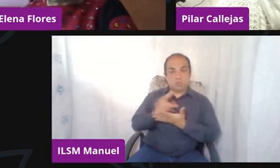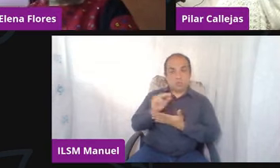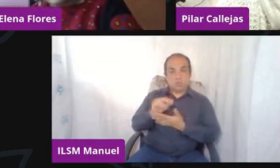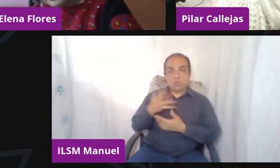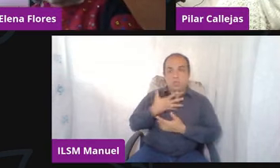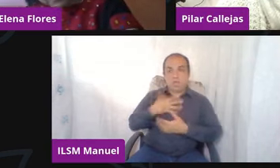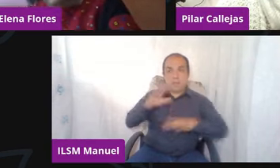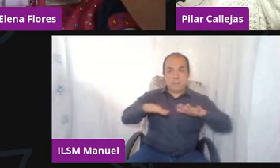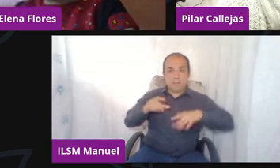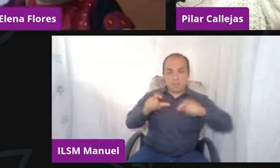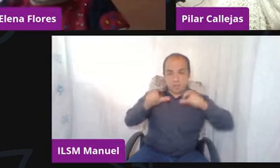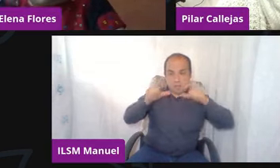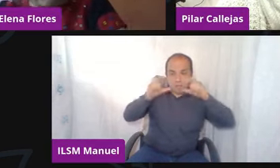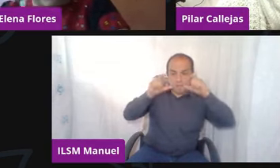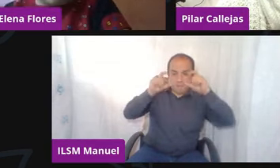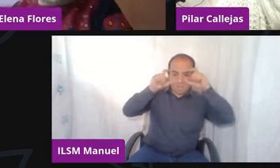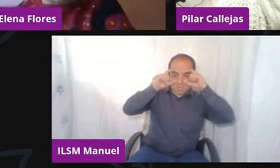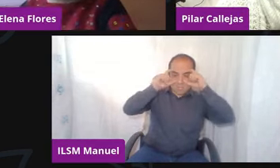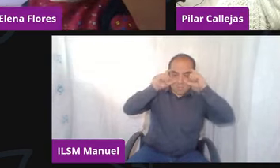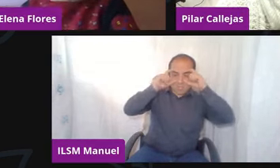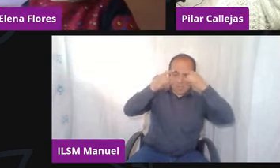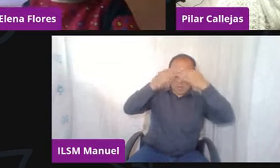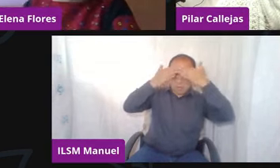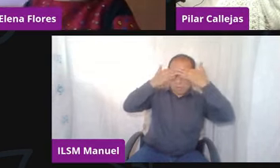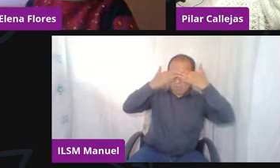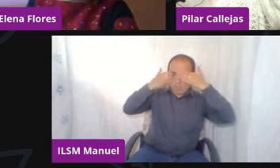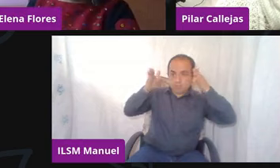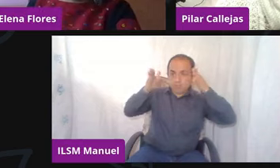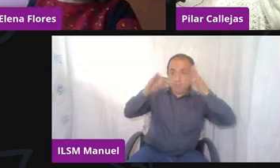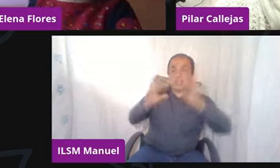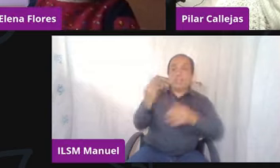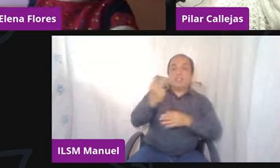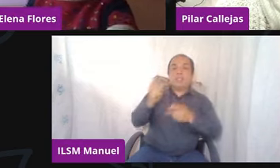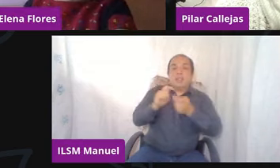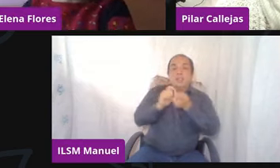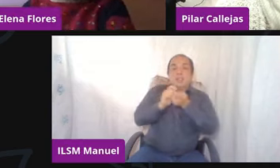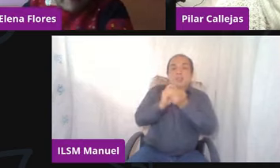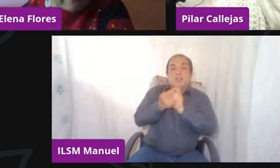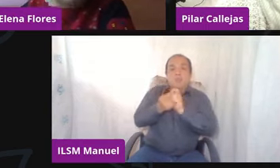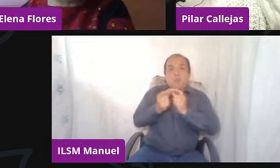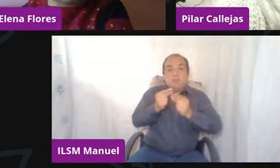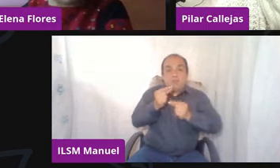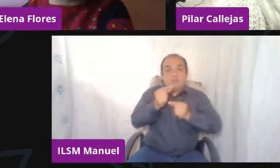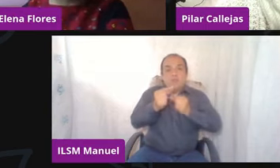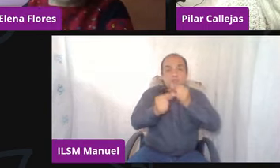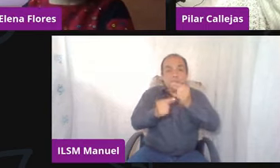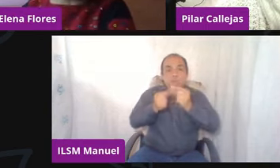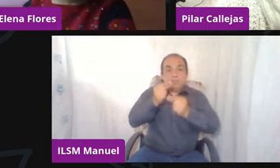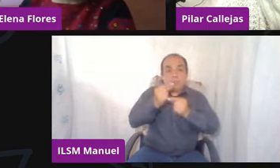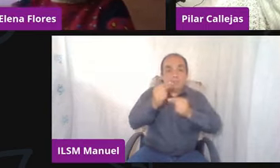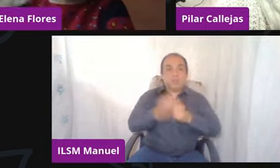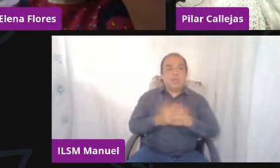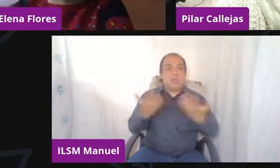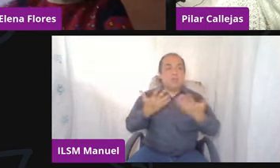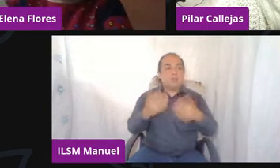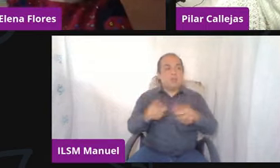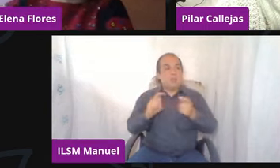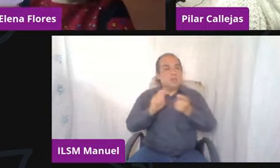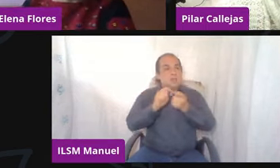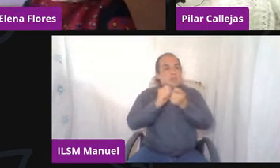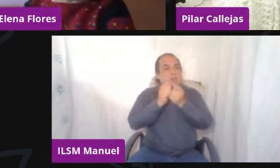y que vamos a ir transformando de a poco a poco vamos con gotas pero vamos hacia una transformación hacia una